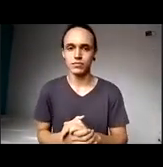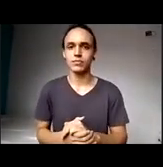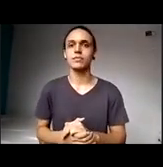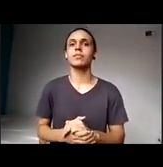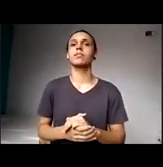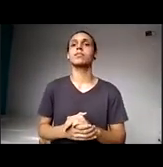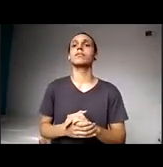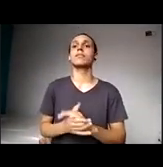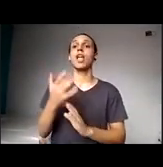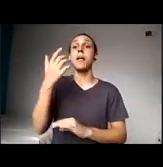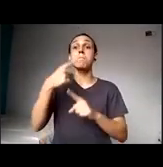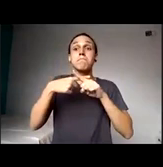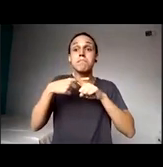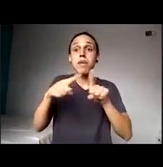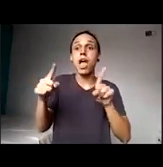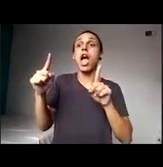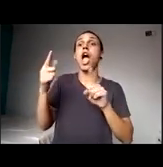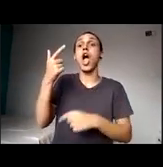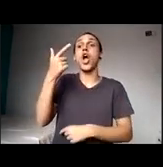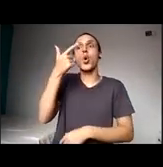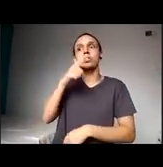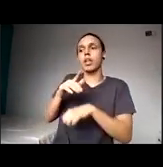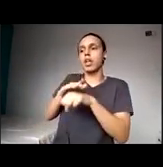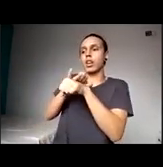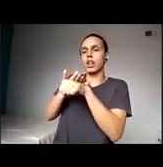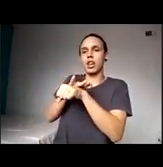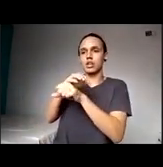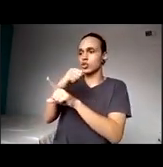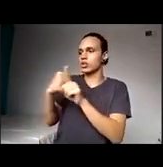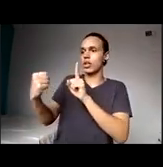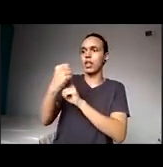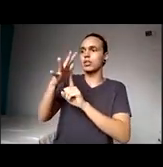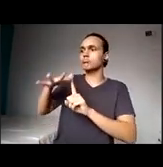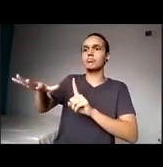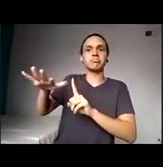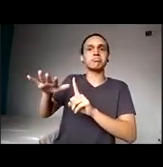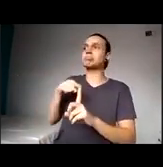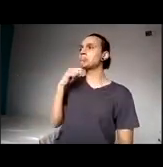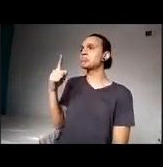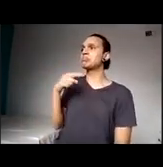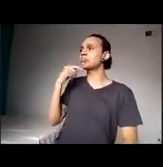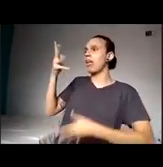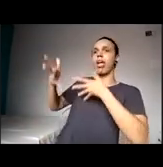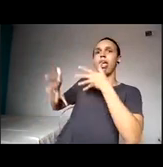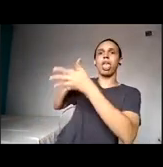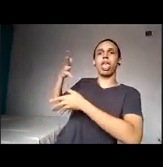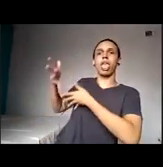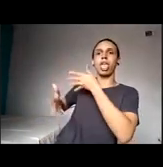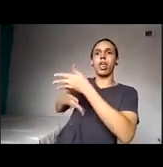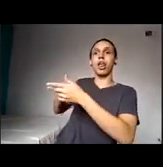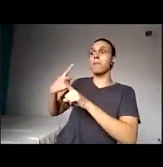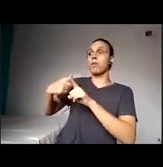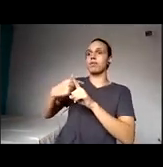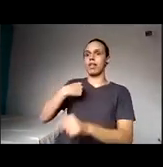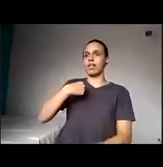majoritária, não adianta eu falar em libras, porque o intérprete, ele vai